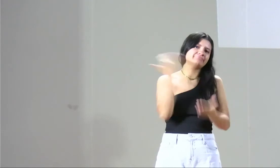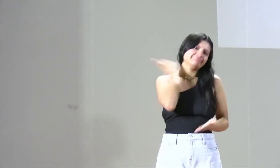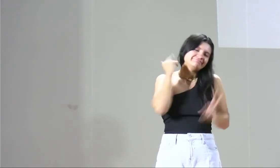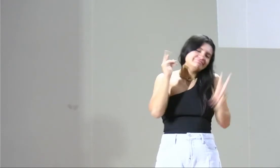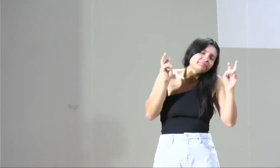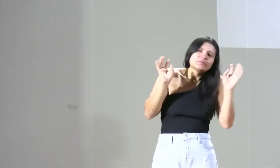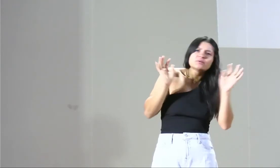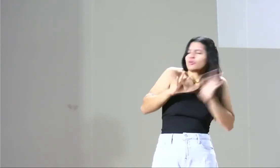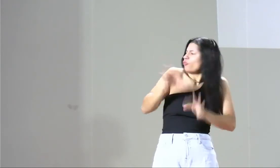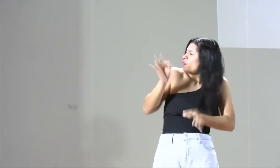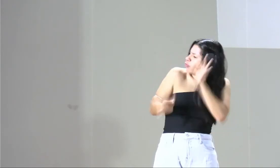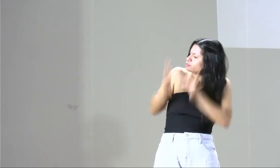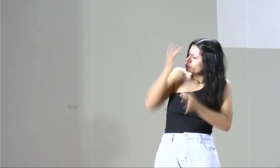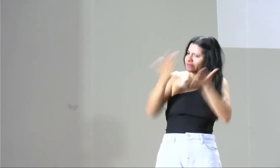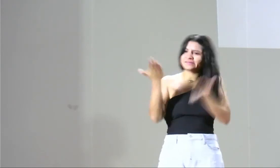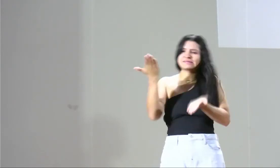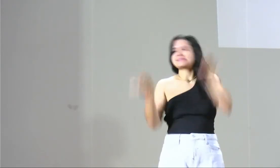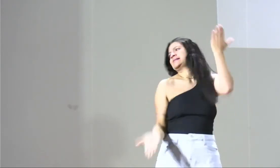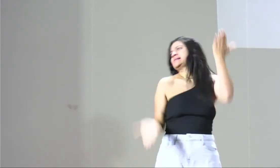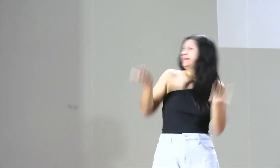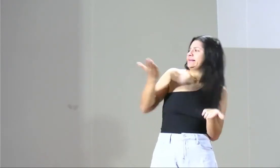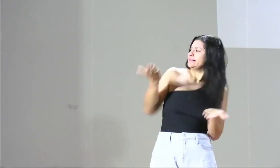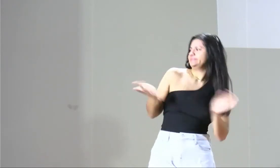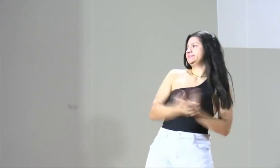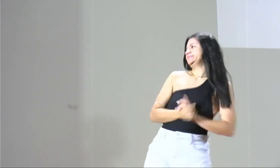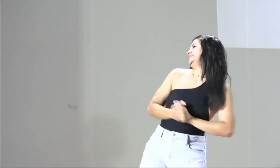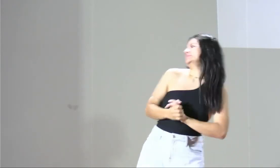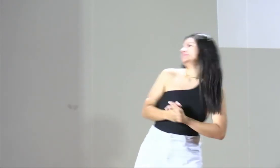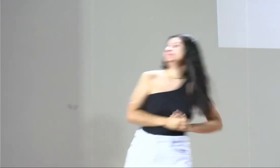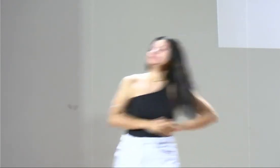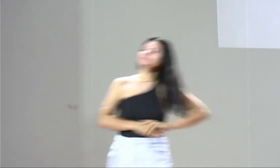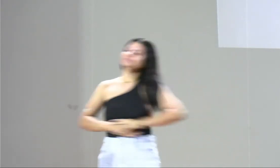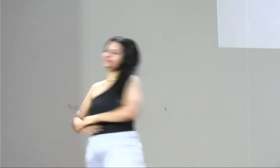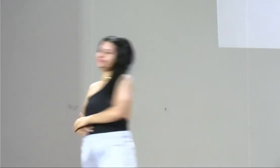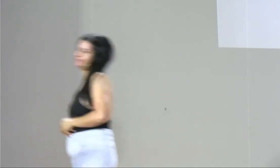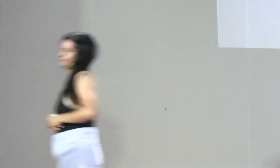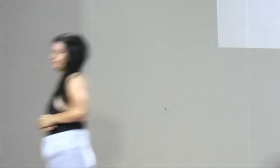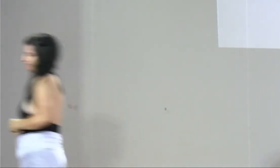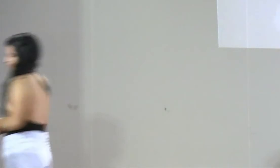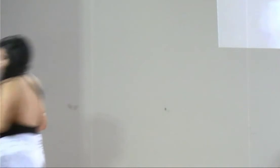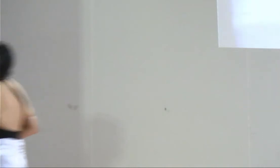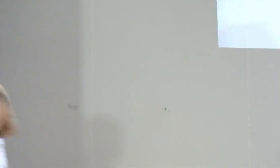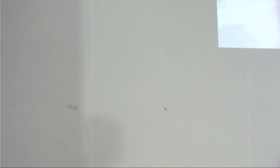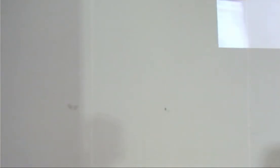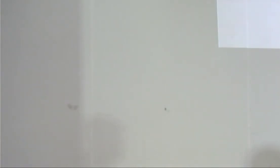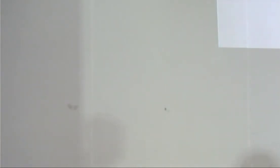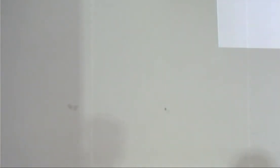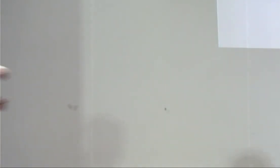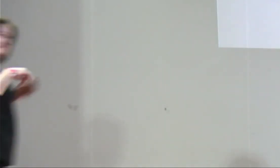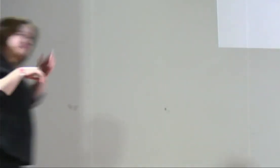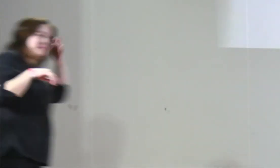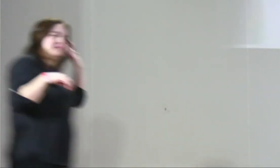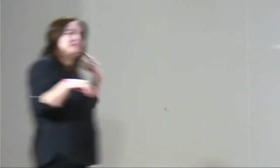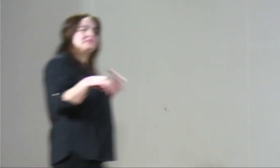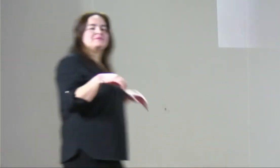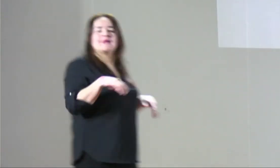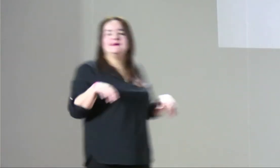manera indiscriminada sin preguntarnos? entonces yo entiendo todo ese proceso, pero pues no es justo y tampoco